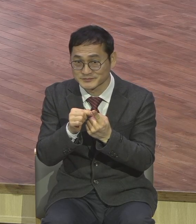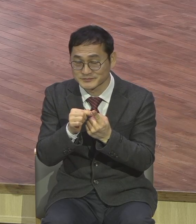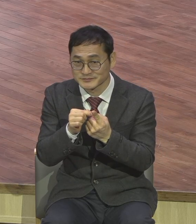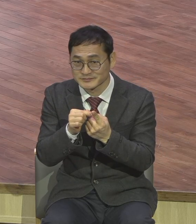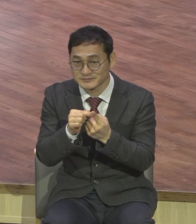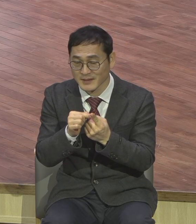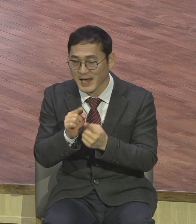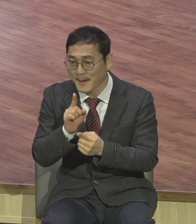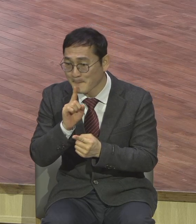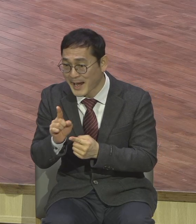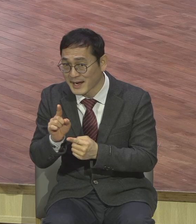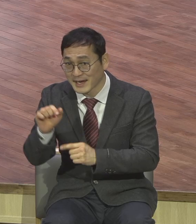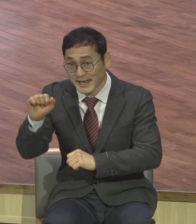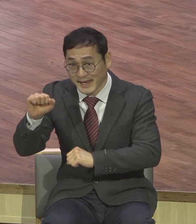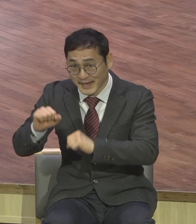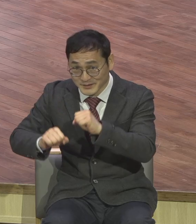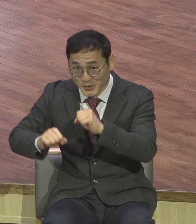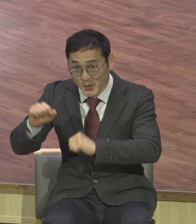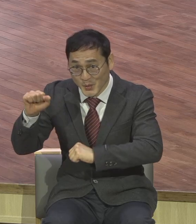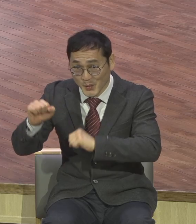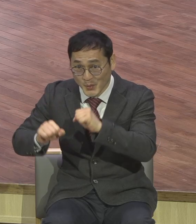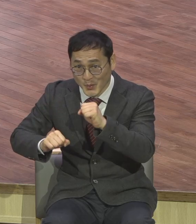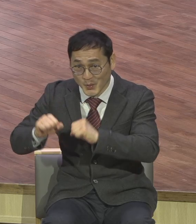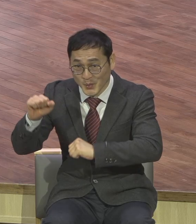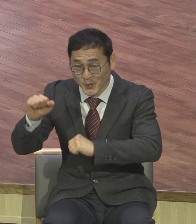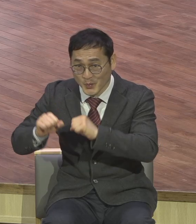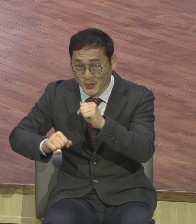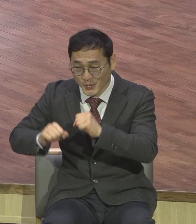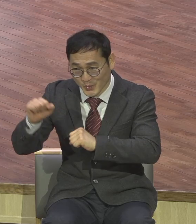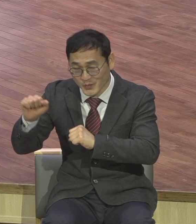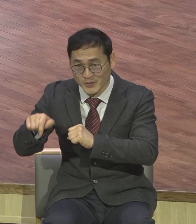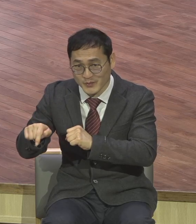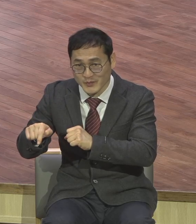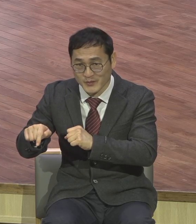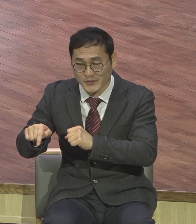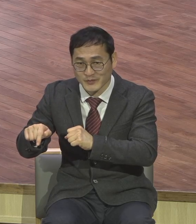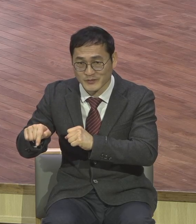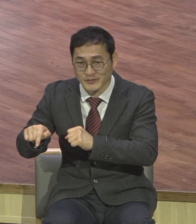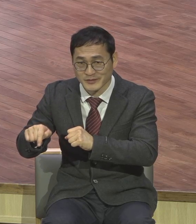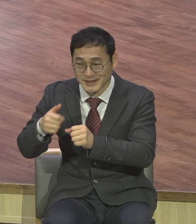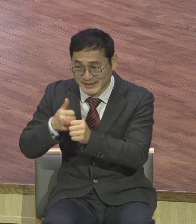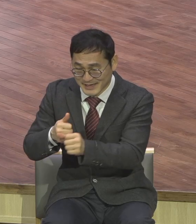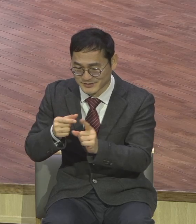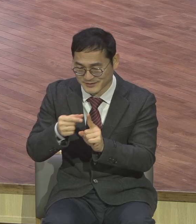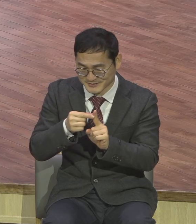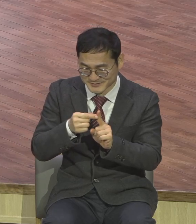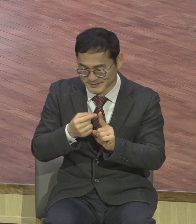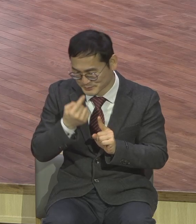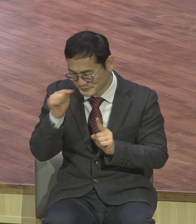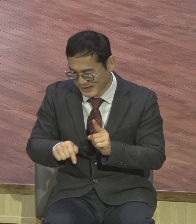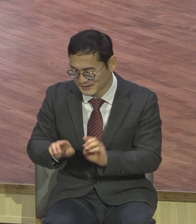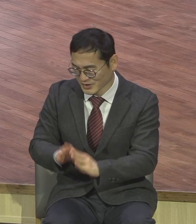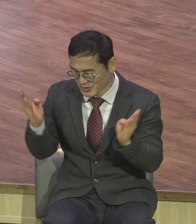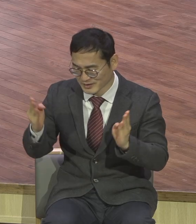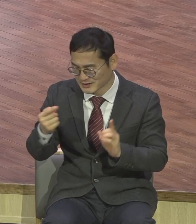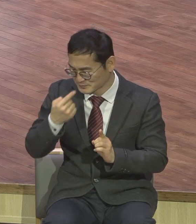하더라도 살리는 자로 나가시 바랍니다 지금 보세요 예수님께서 이렇게 환자를 치유해 귀신을